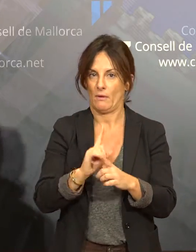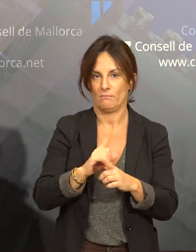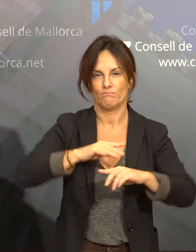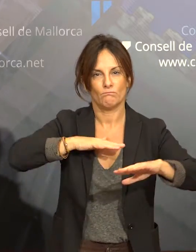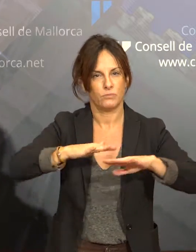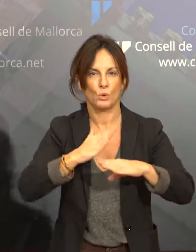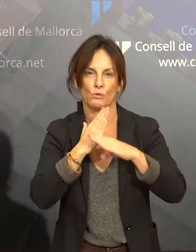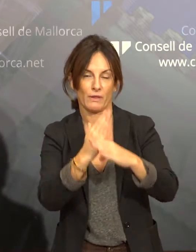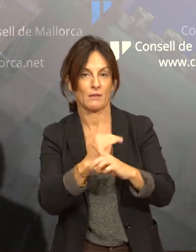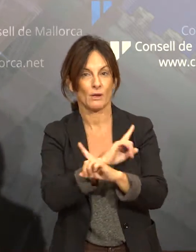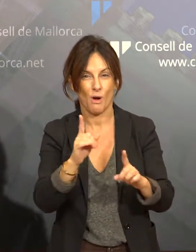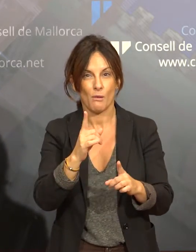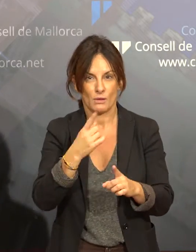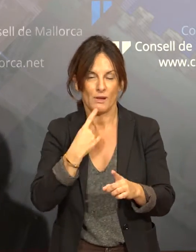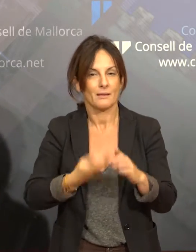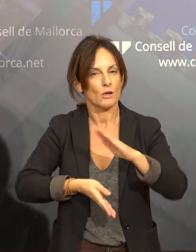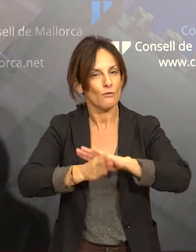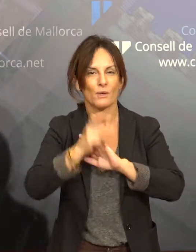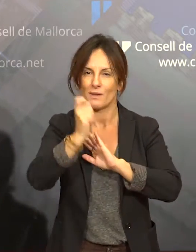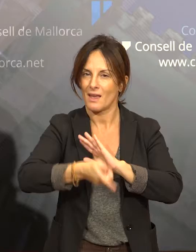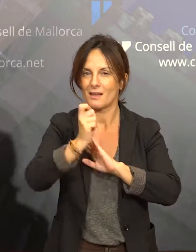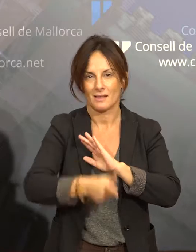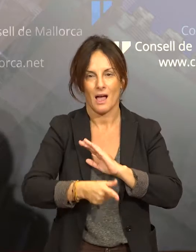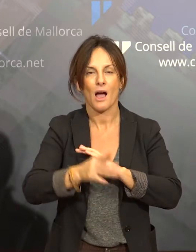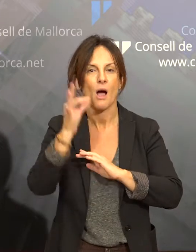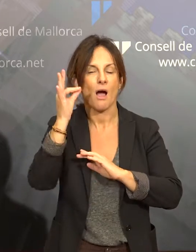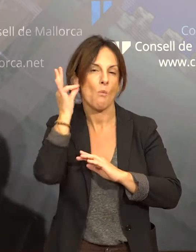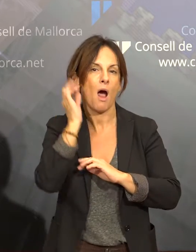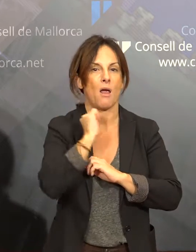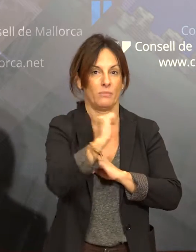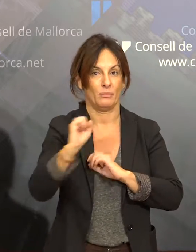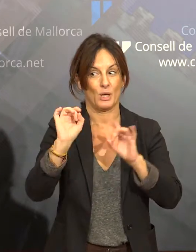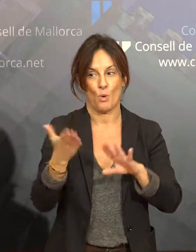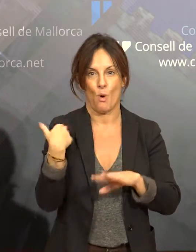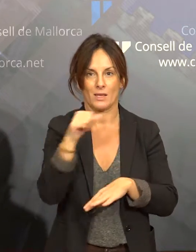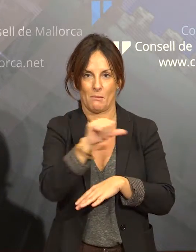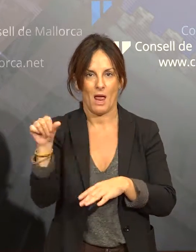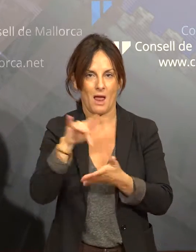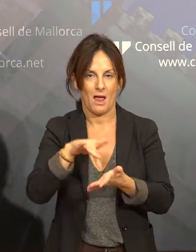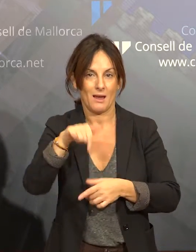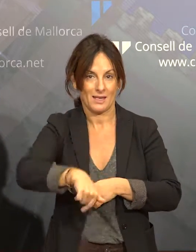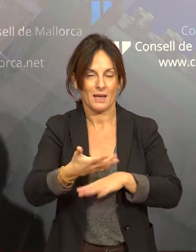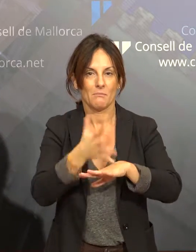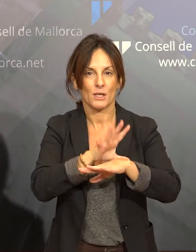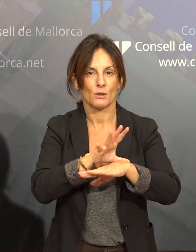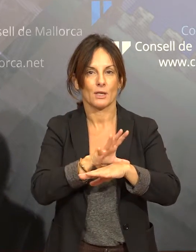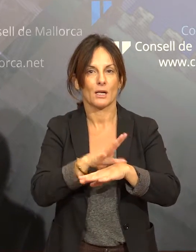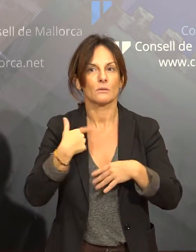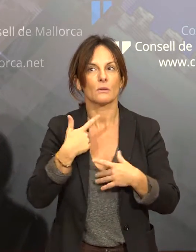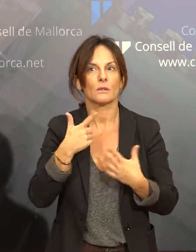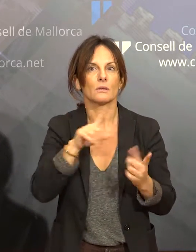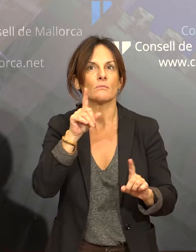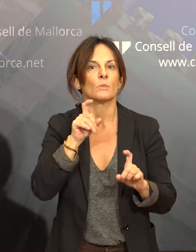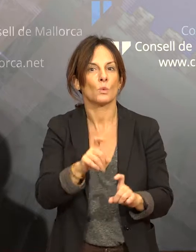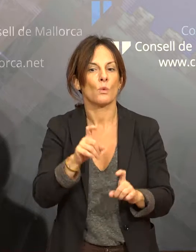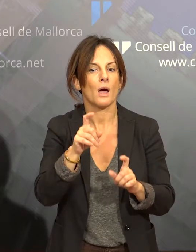passant i perquè, a més, sempre ens queda un poc la duda de si la próxima haremos lo posible para